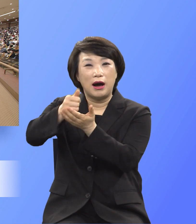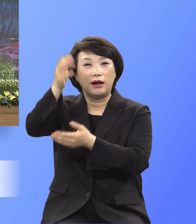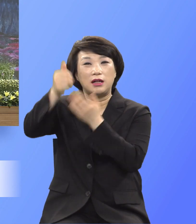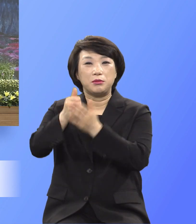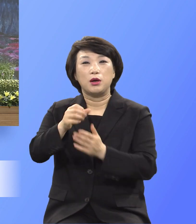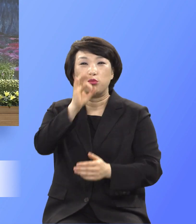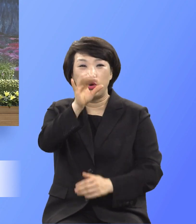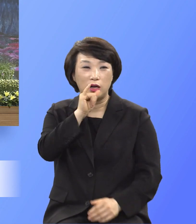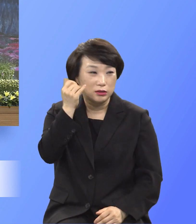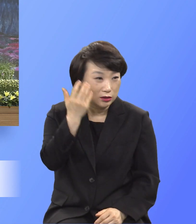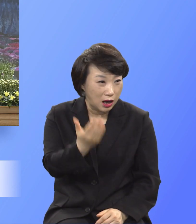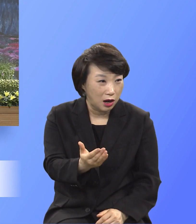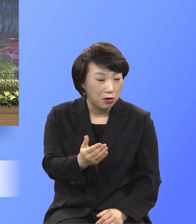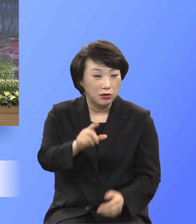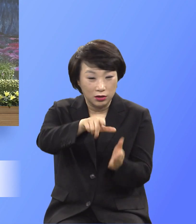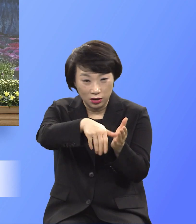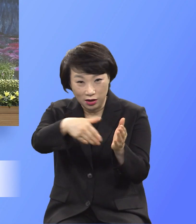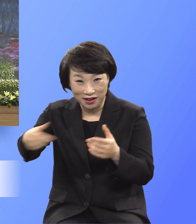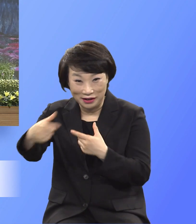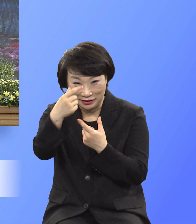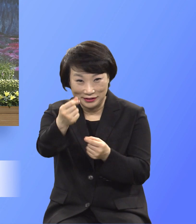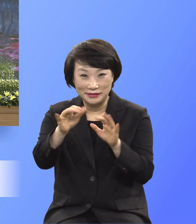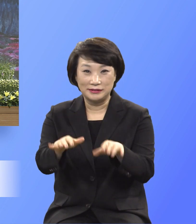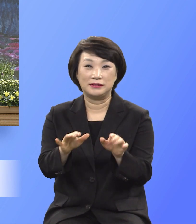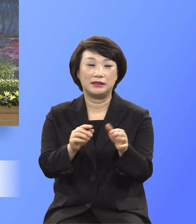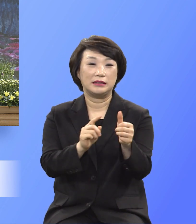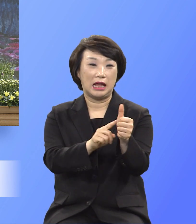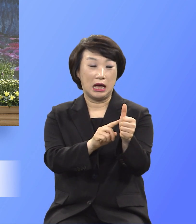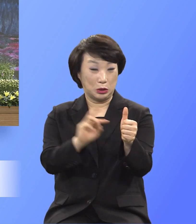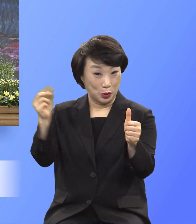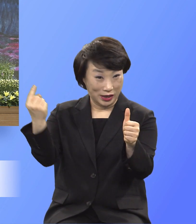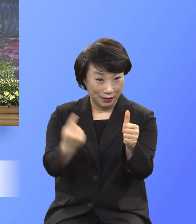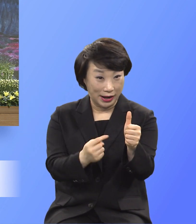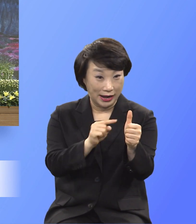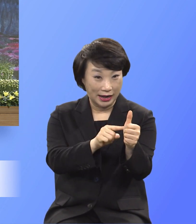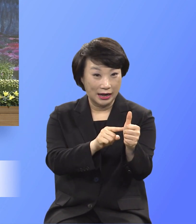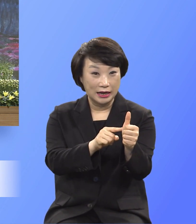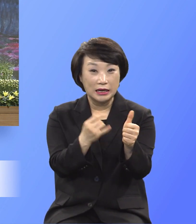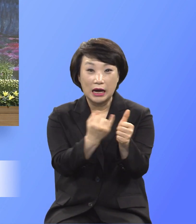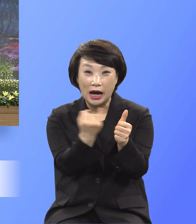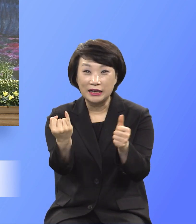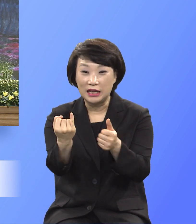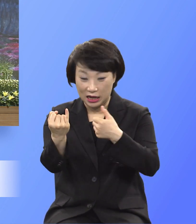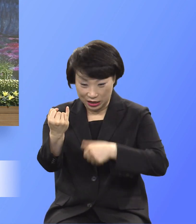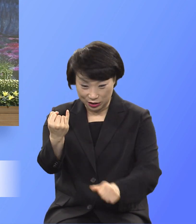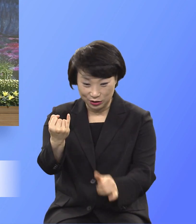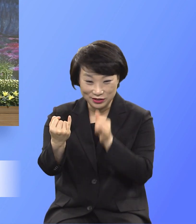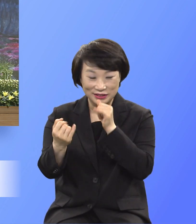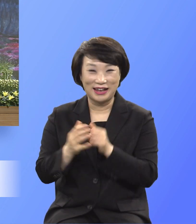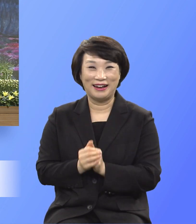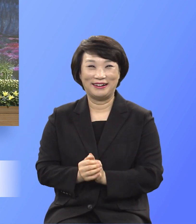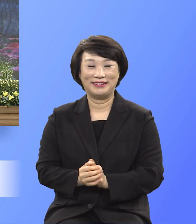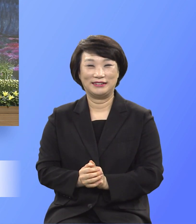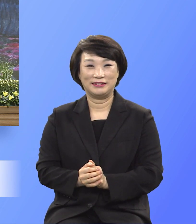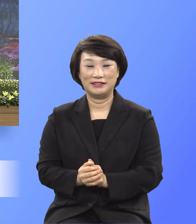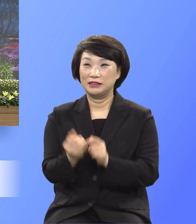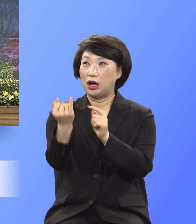있겠느냐 기아이 이를 때에 내가 네게로 돌아오리니 사라에게 아들이 있으리라 사라가 두려워서